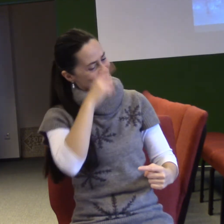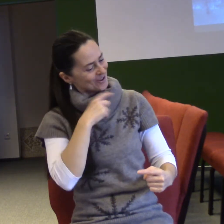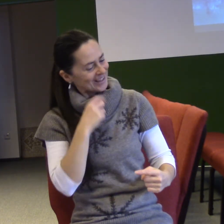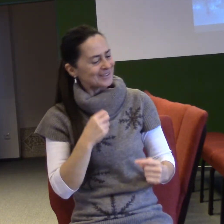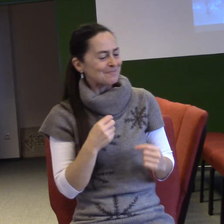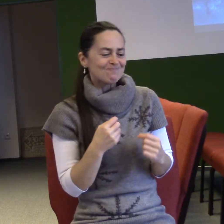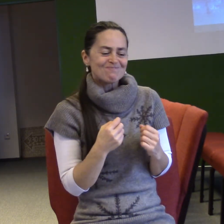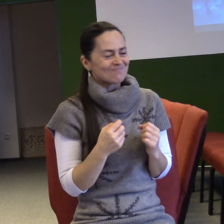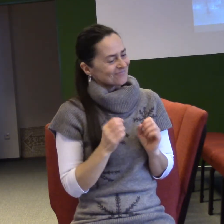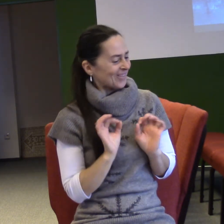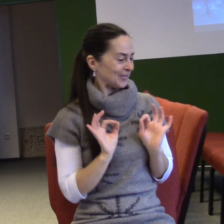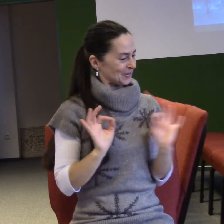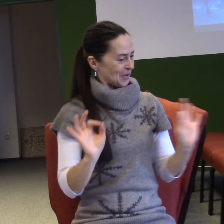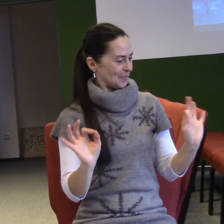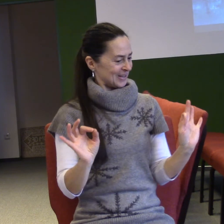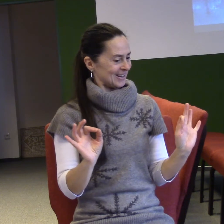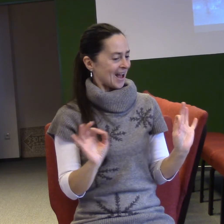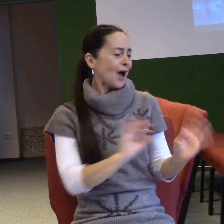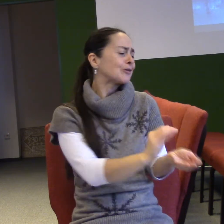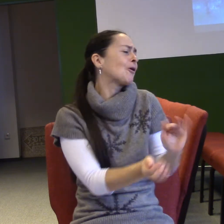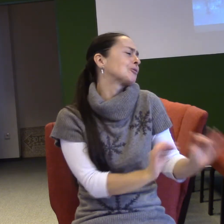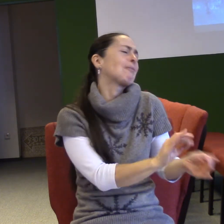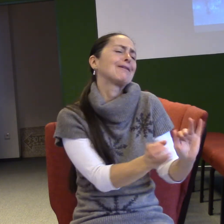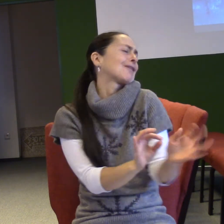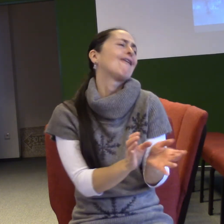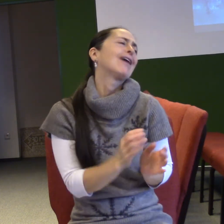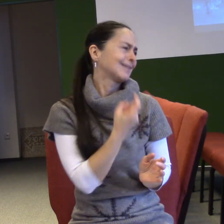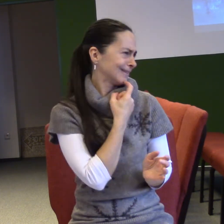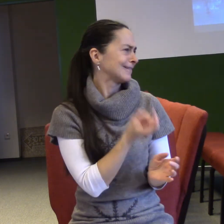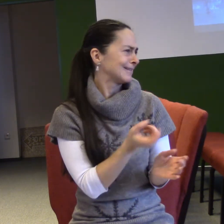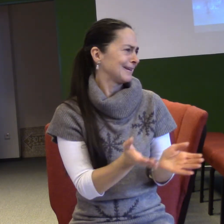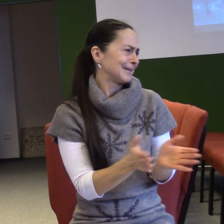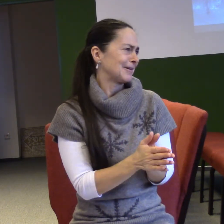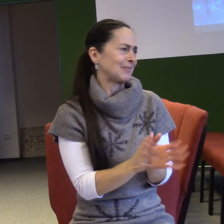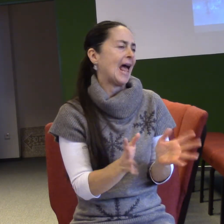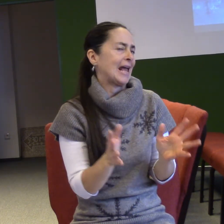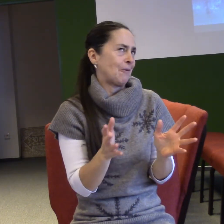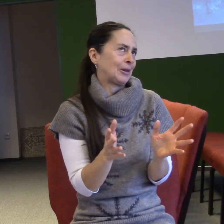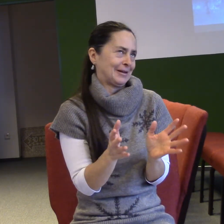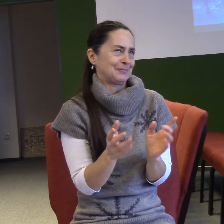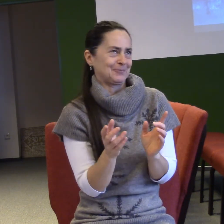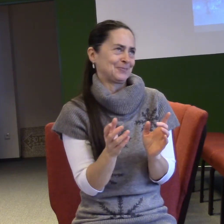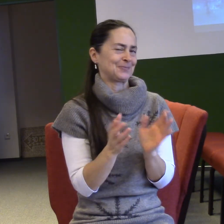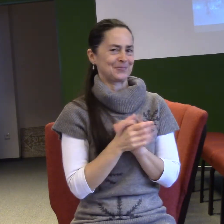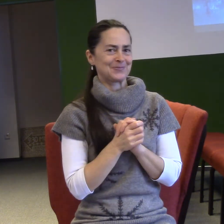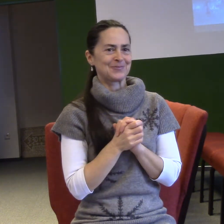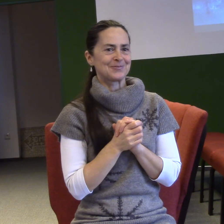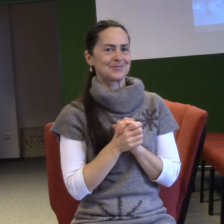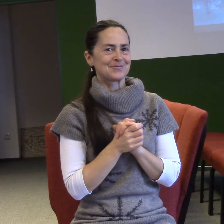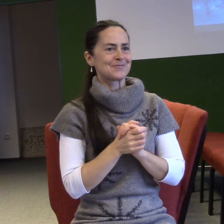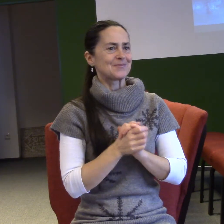svoji ocovskou lásku. Samozřejmě, ne, abyste byli rozmazlení, ale abyste byli zralí a plnohodnotní a pilní a